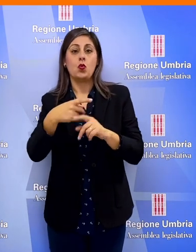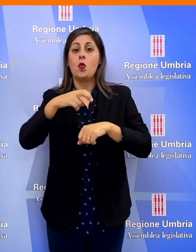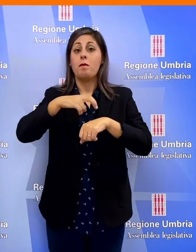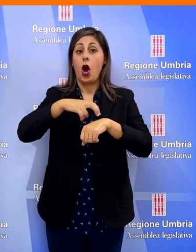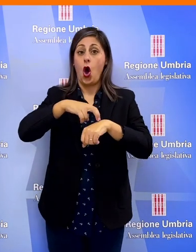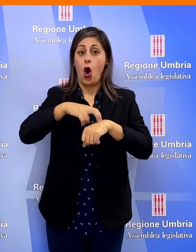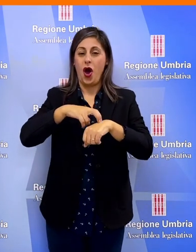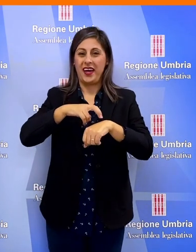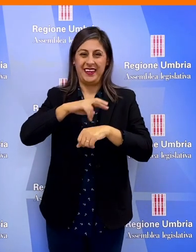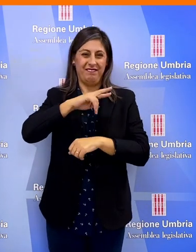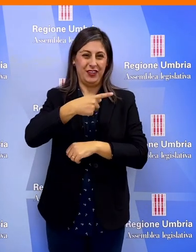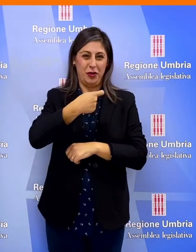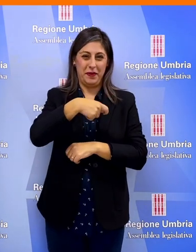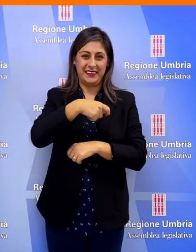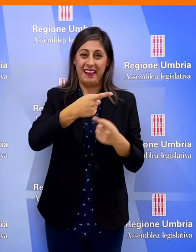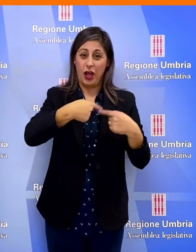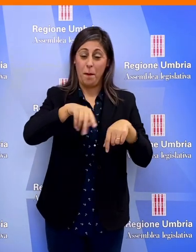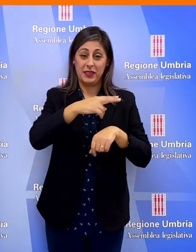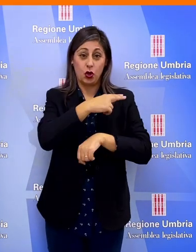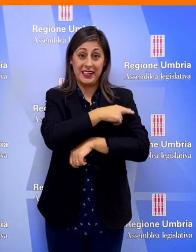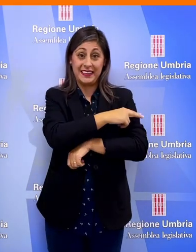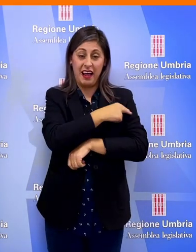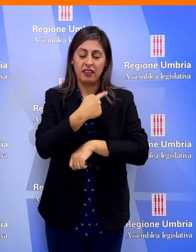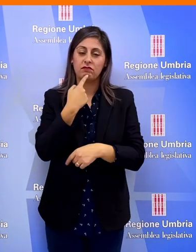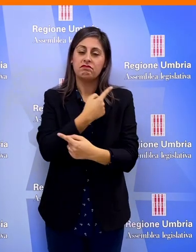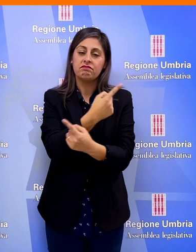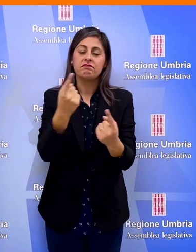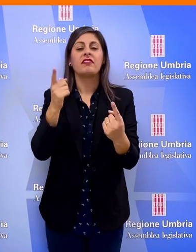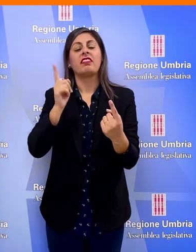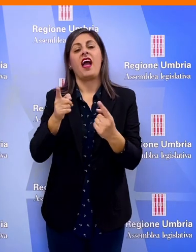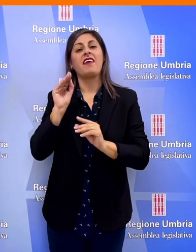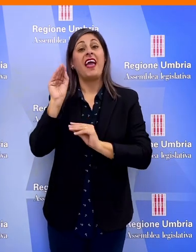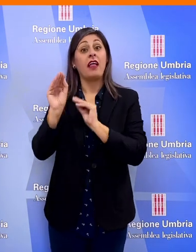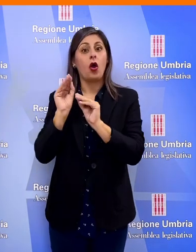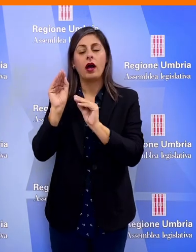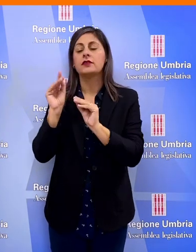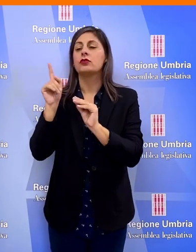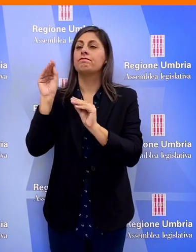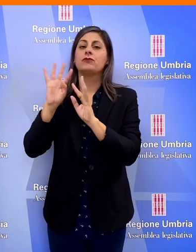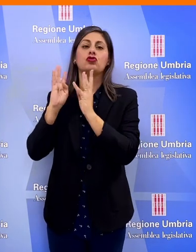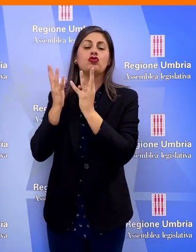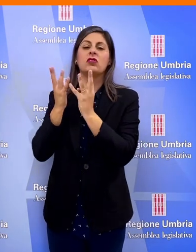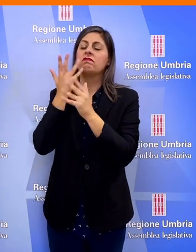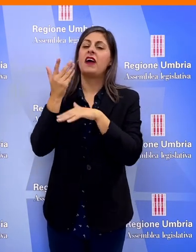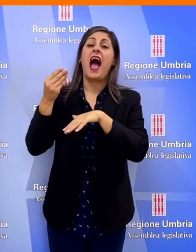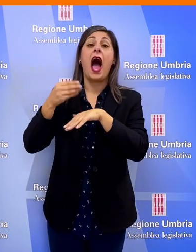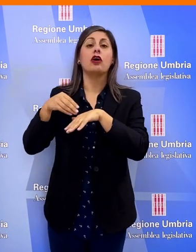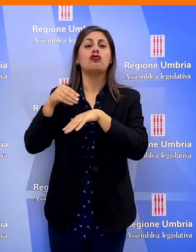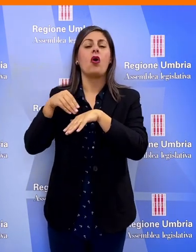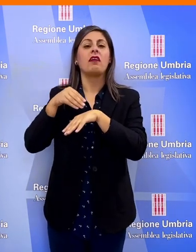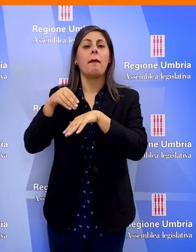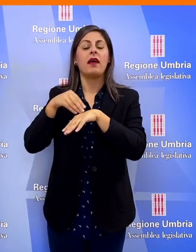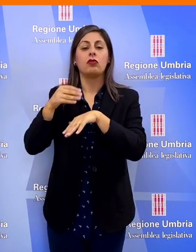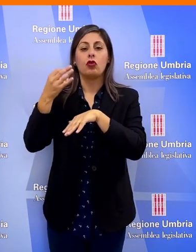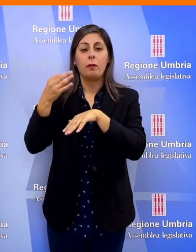Tommaso Bori, vicepresidente della Commissione Sanità annunciano un'interrogazione con la quale chiedono all'Aggiunta un aggiornamento circa